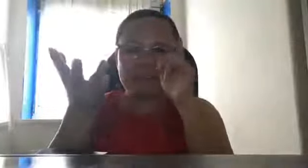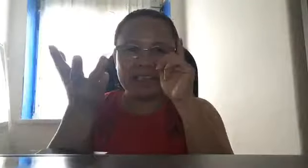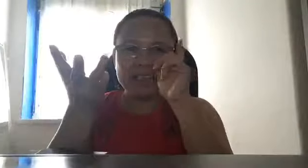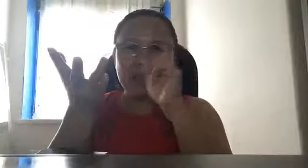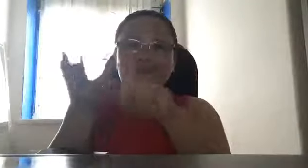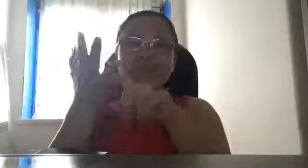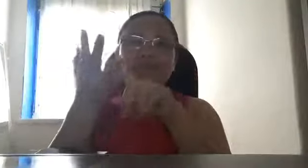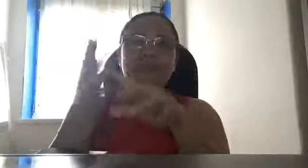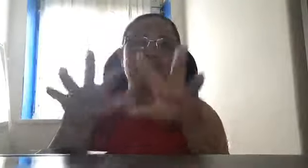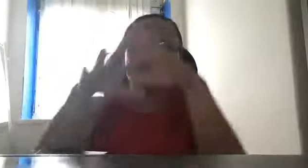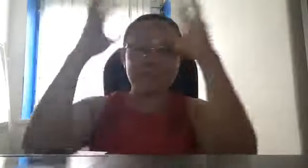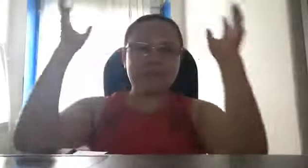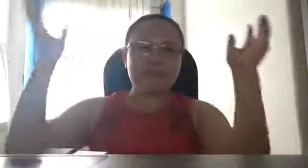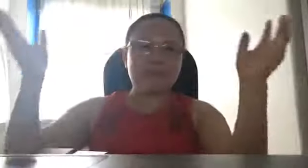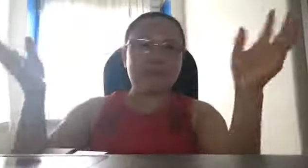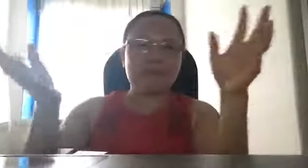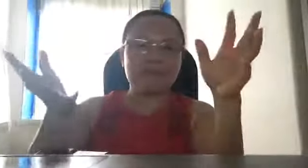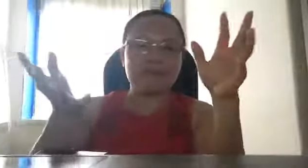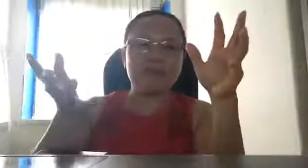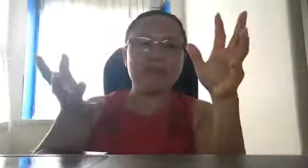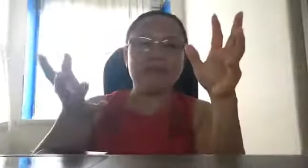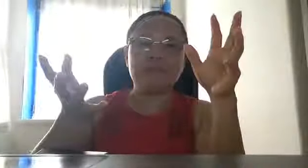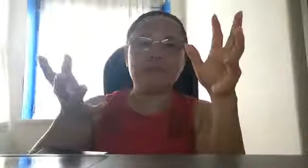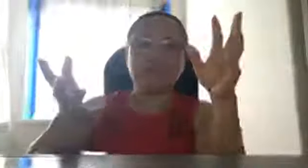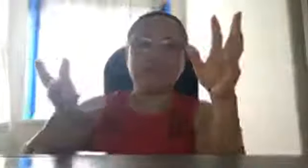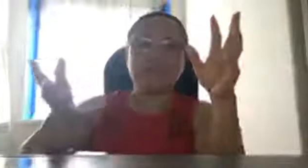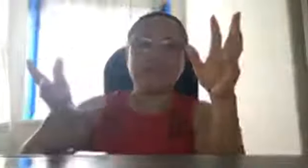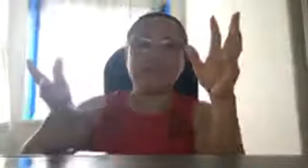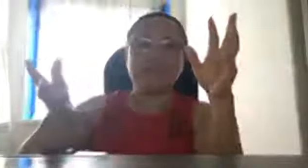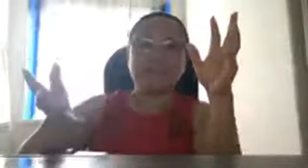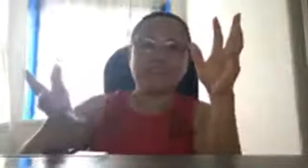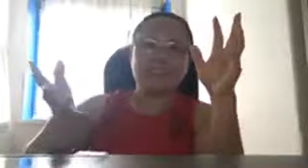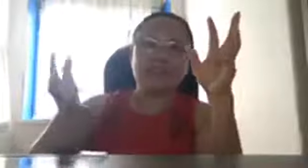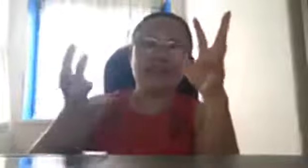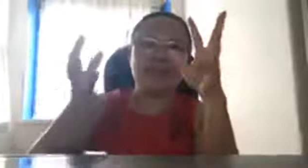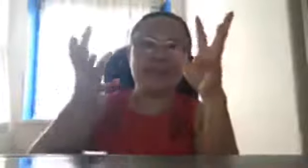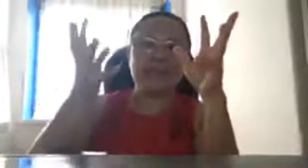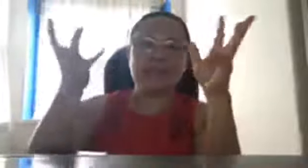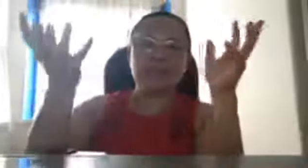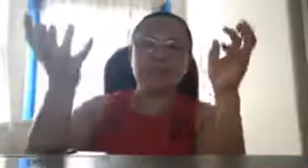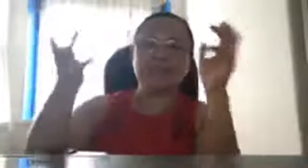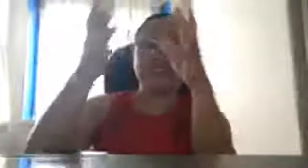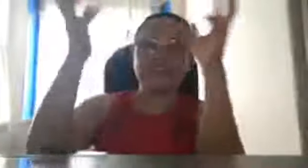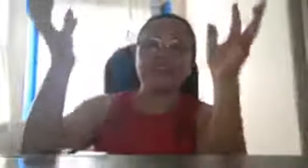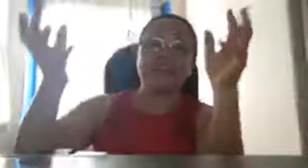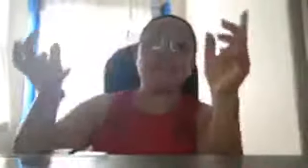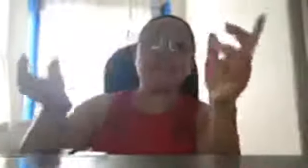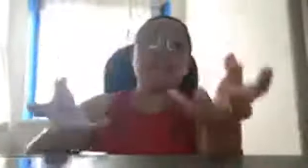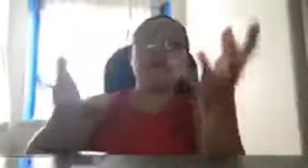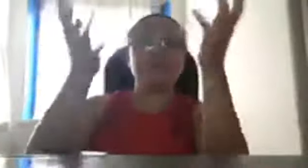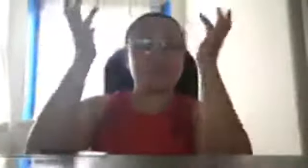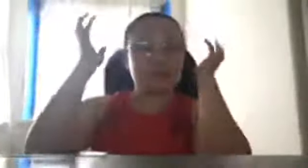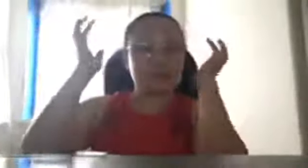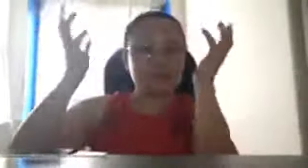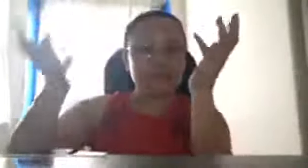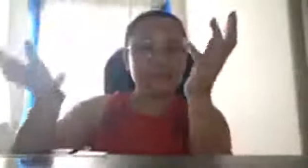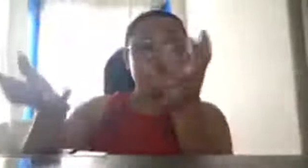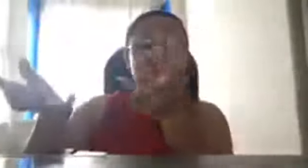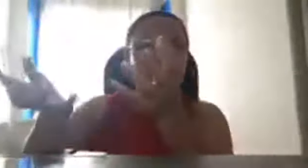nagsayang pa kayo ng uras sa paggawa noon, yun, ang mga demons na yan, tapos, sunugin nyo lang